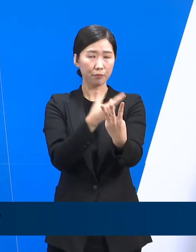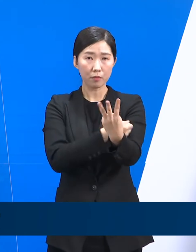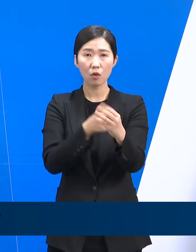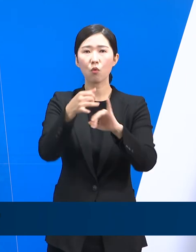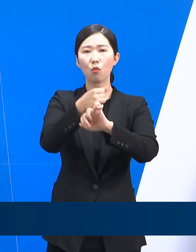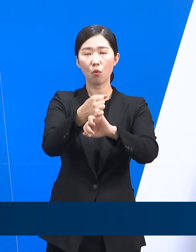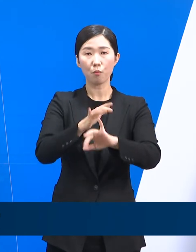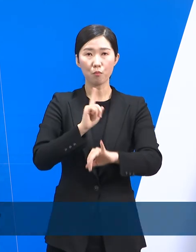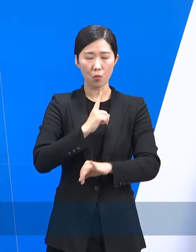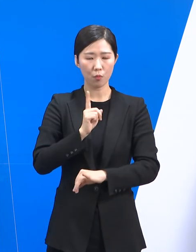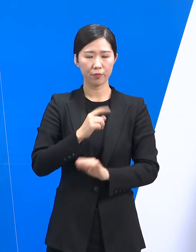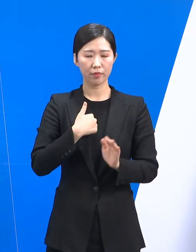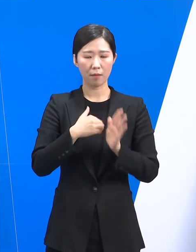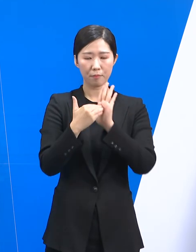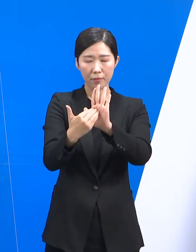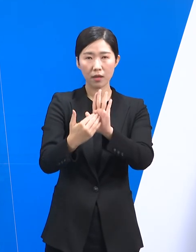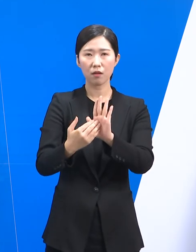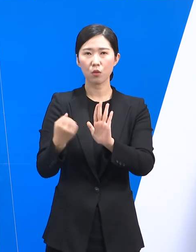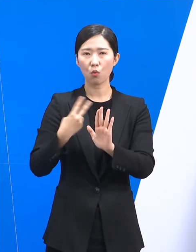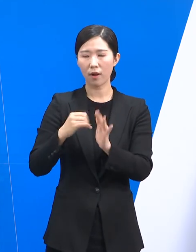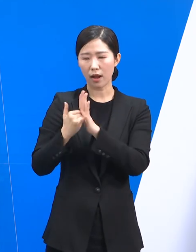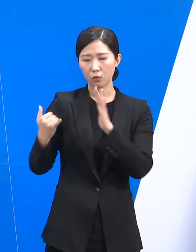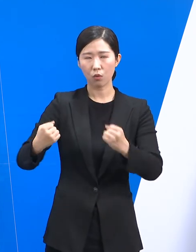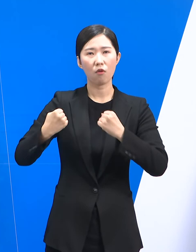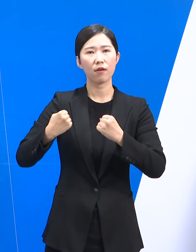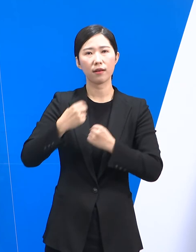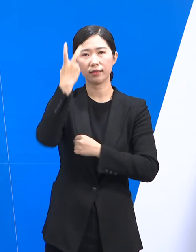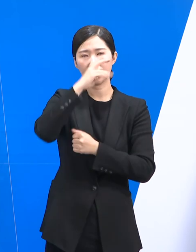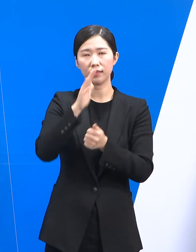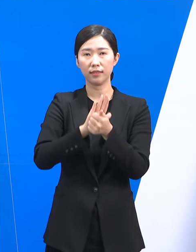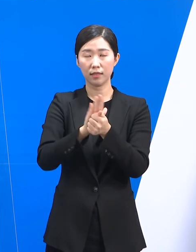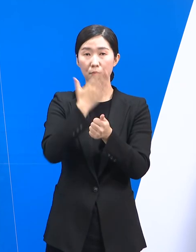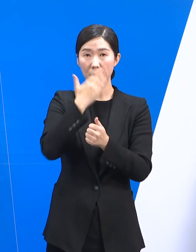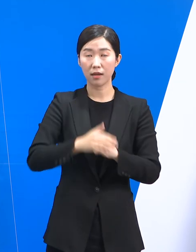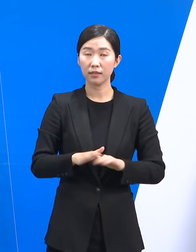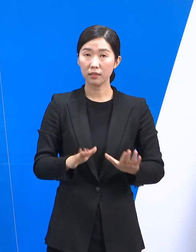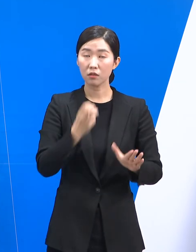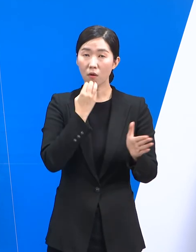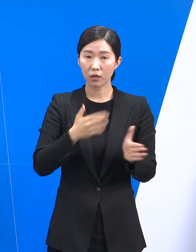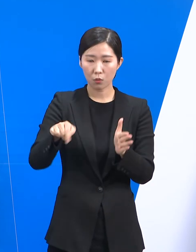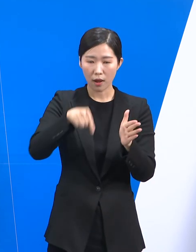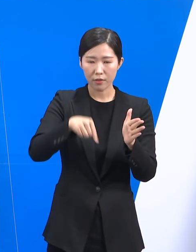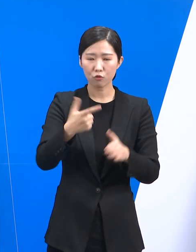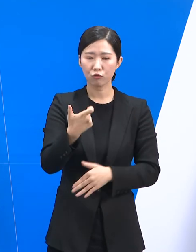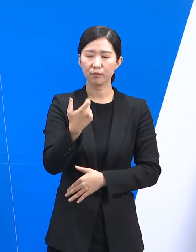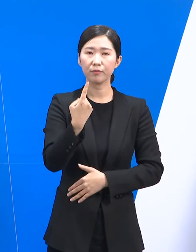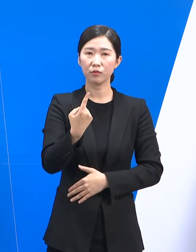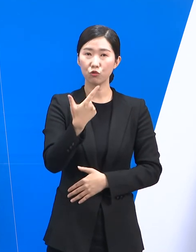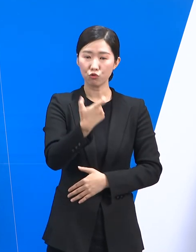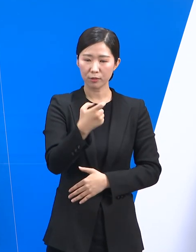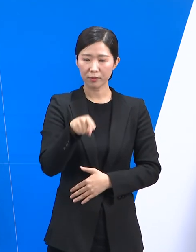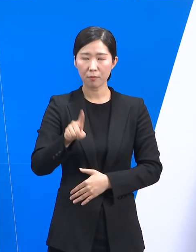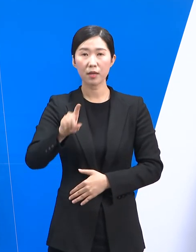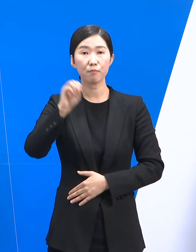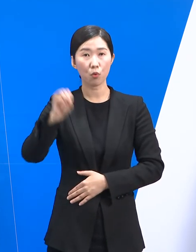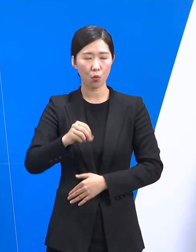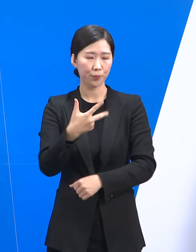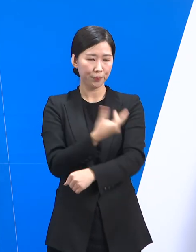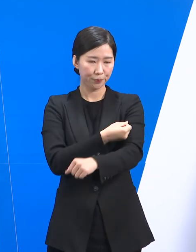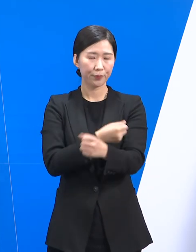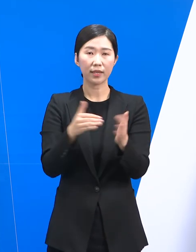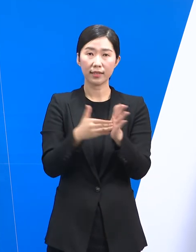효과적인 수단입니다. 현재 도 전체 인구의 60.4%가 3차 접종을 완료하였으며 18세 이상 3차